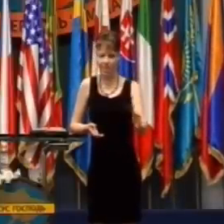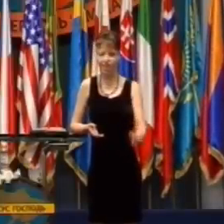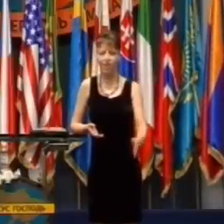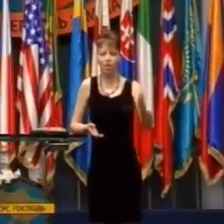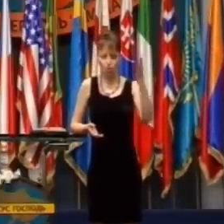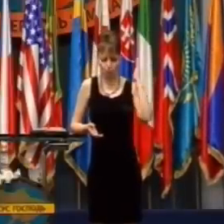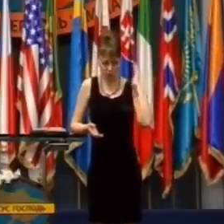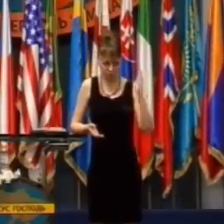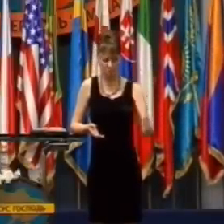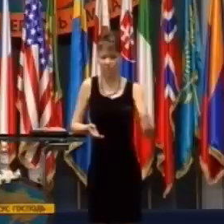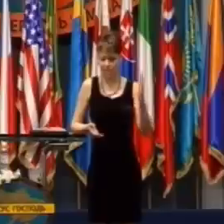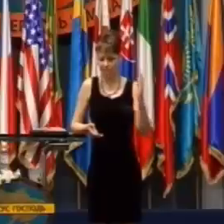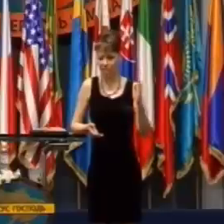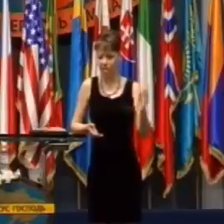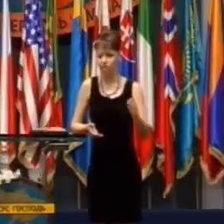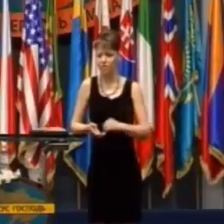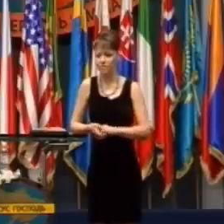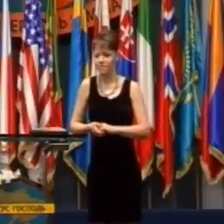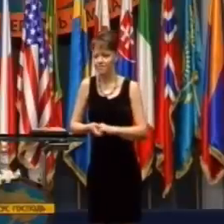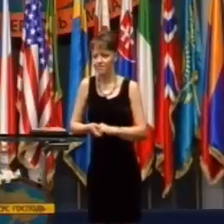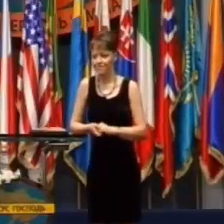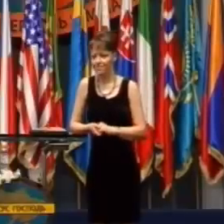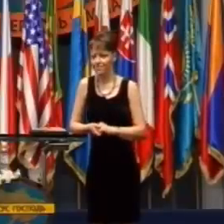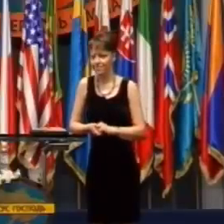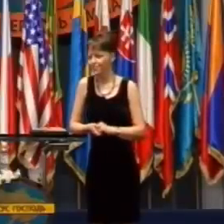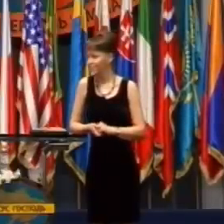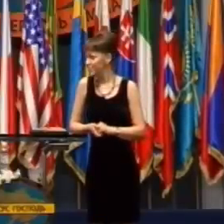rob to, čo si predtým nemohla robiť.